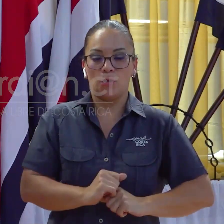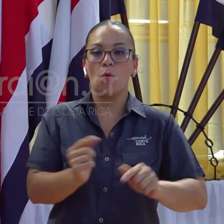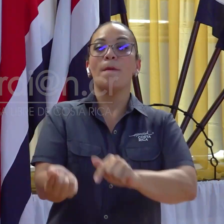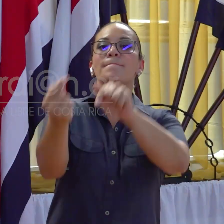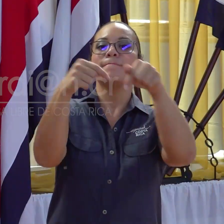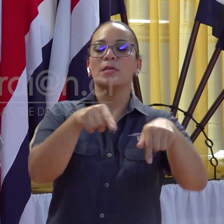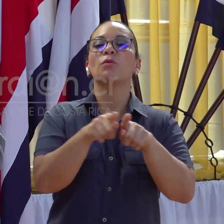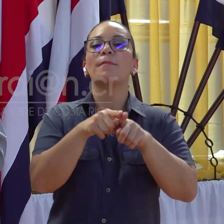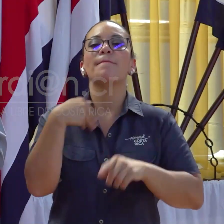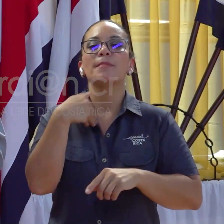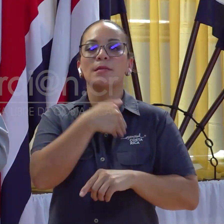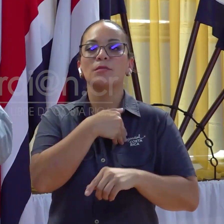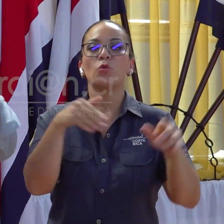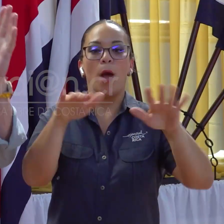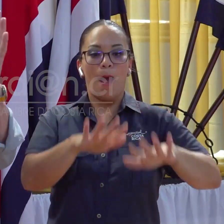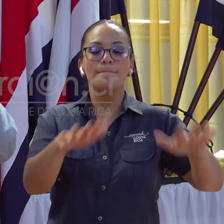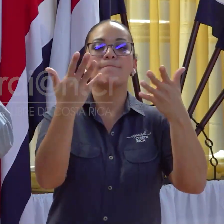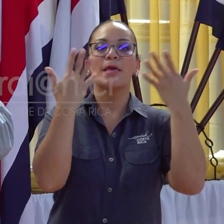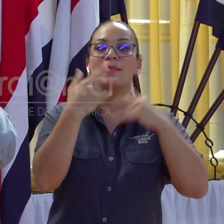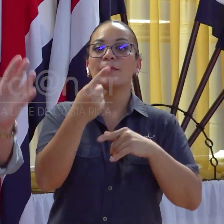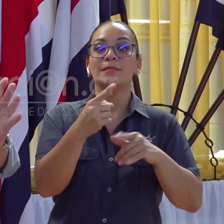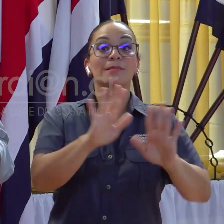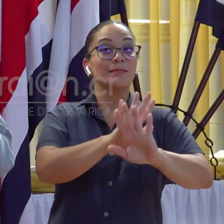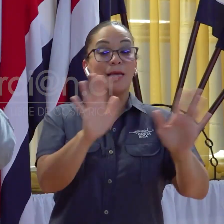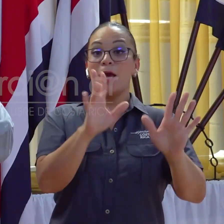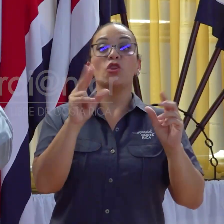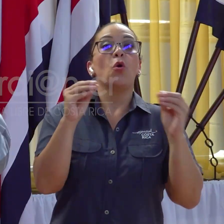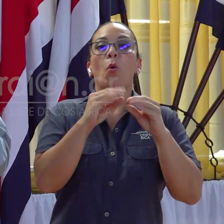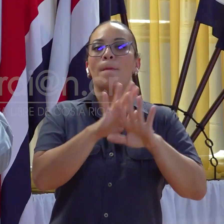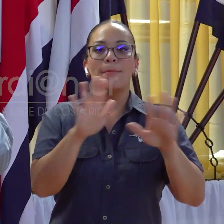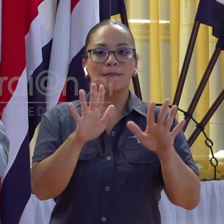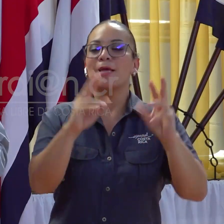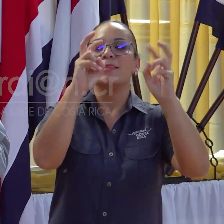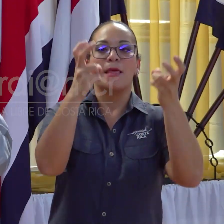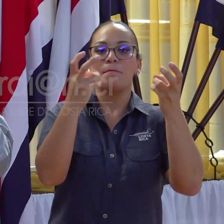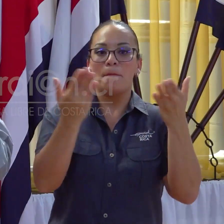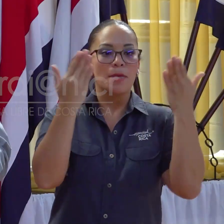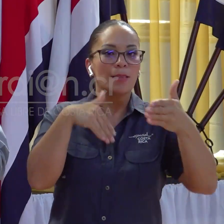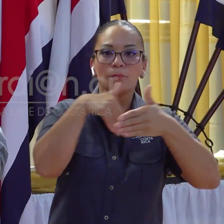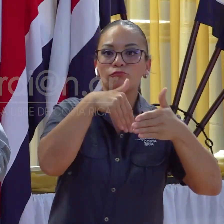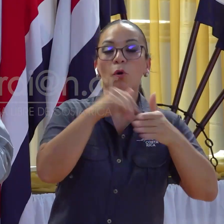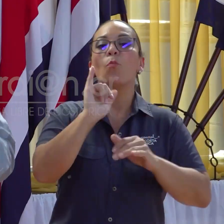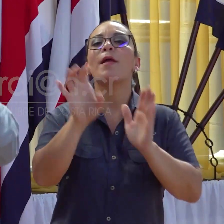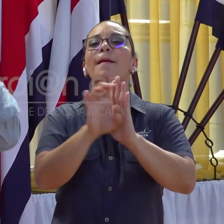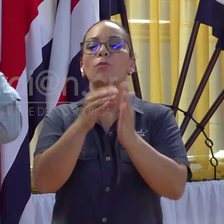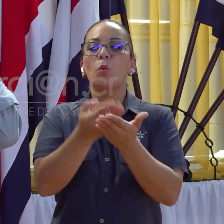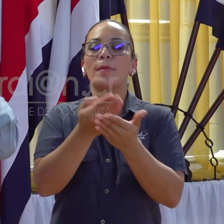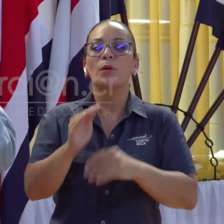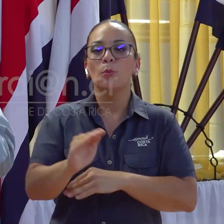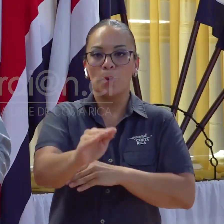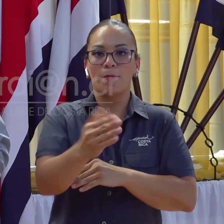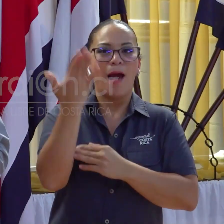el ministro del Ambiente a decir que ya no va a haber ningún tema ambiental como el Humedad de la Culebra que nos